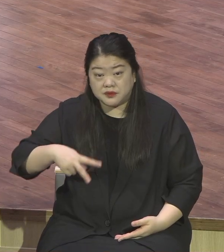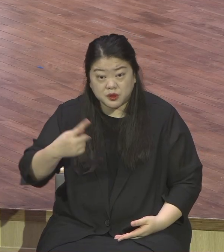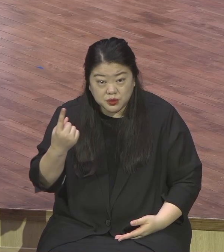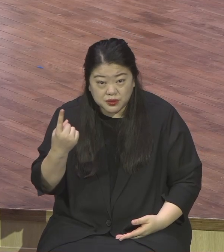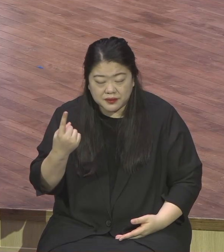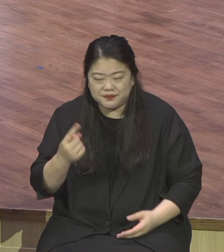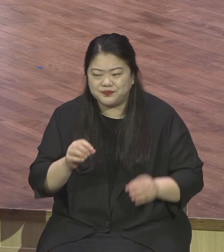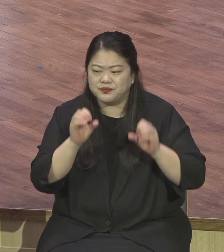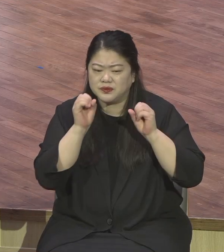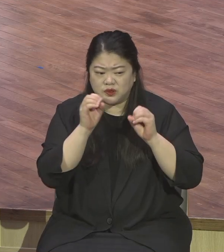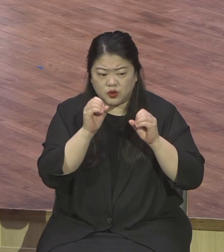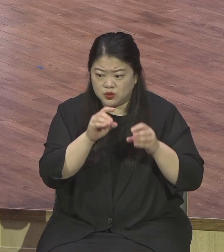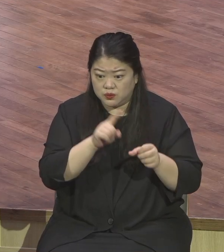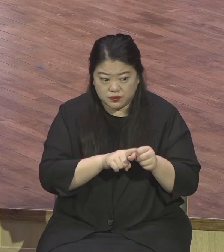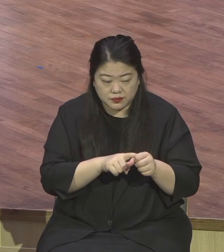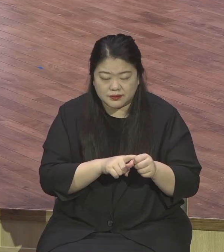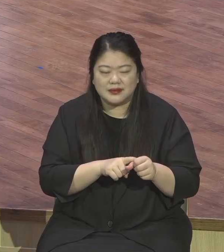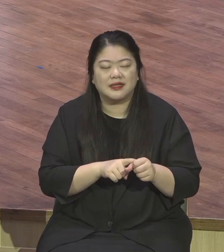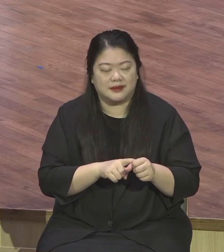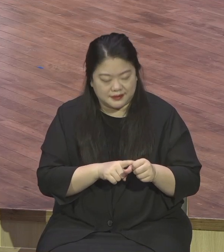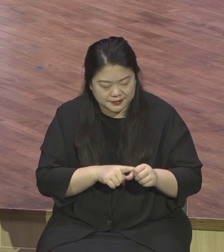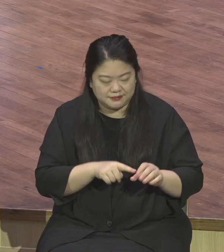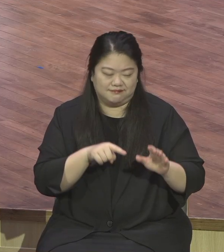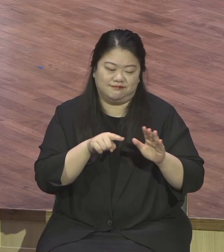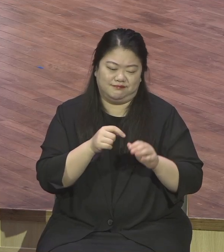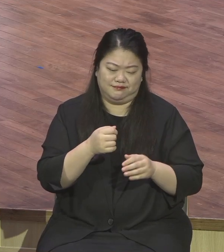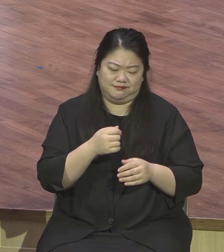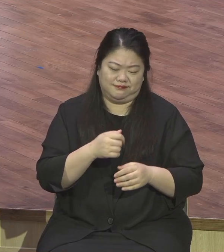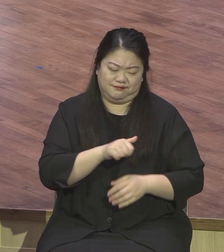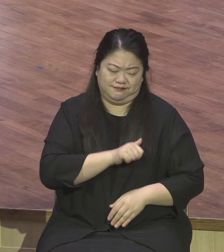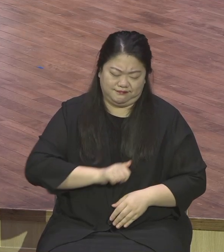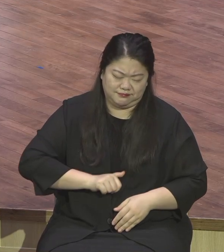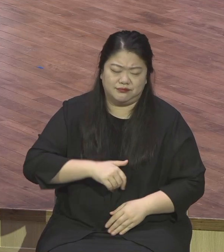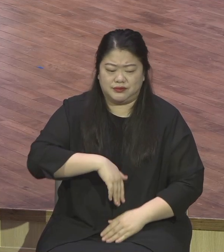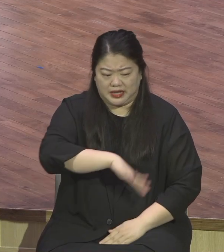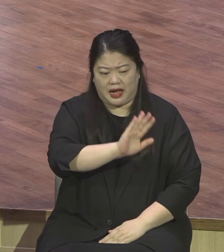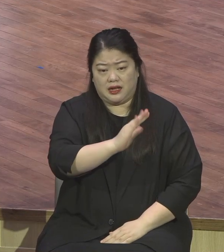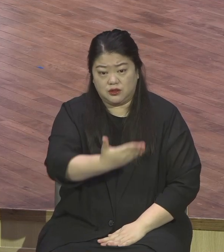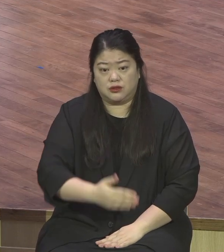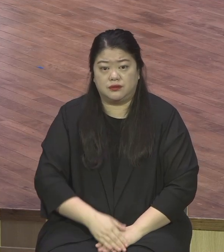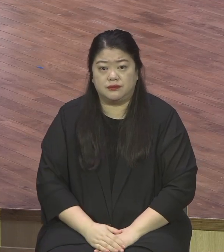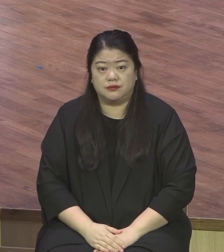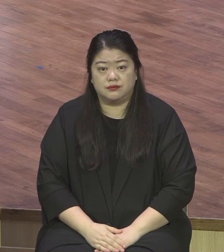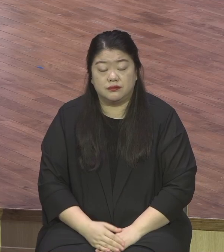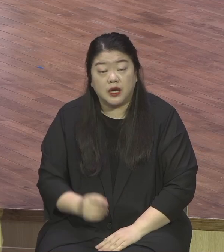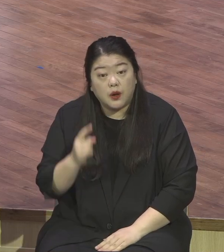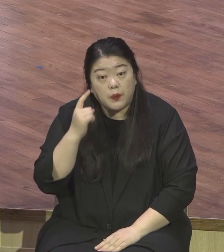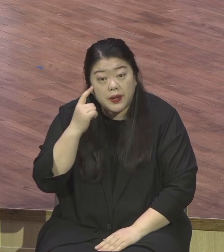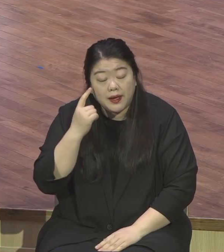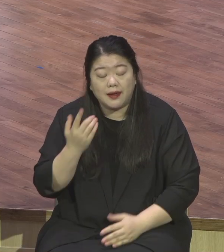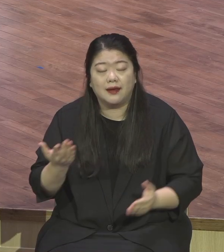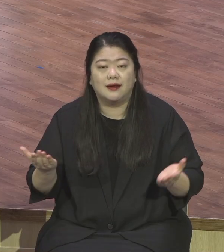온갖 욕을 다하고 온갖 비방을 다해도 못 깨져야 됩니다. 그게 사역자예요. 그게 전도자의 삶입니다.